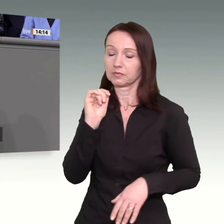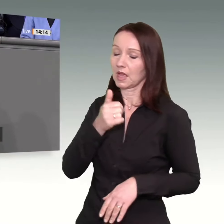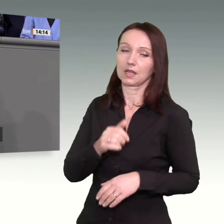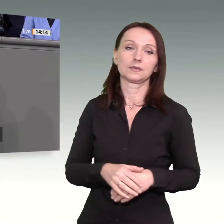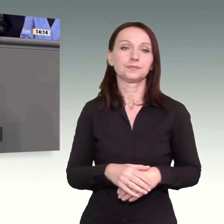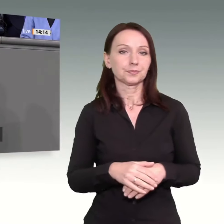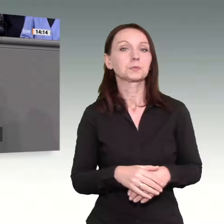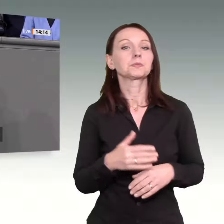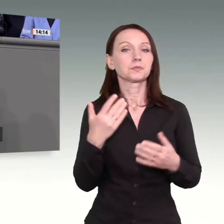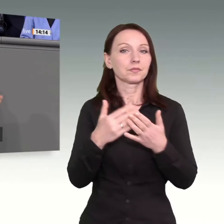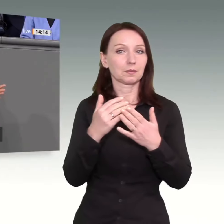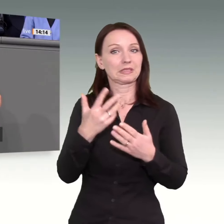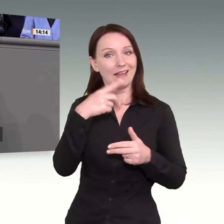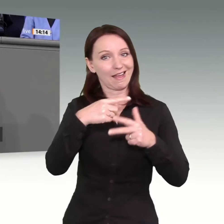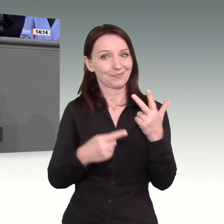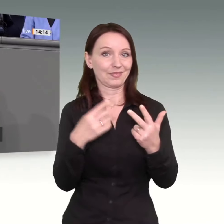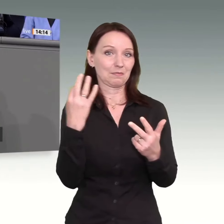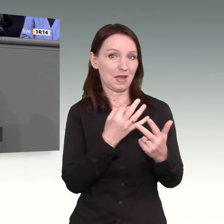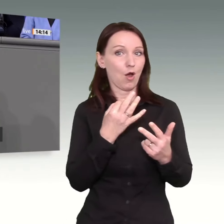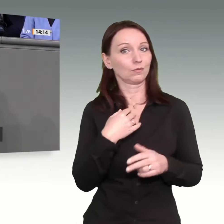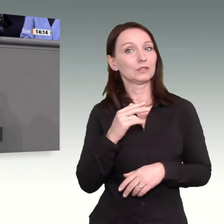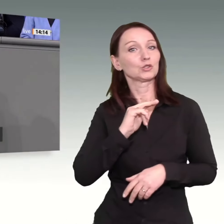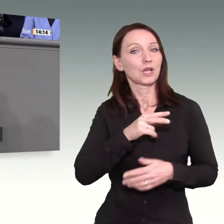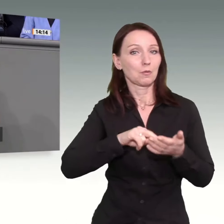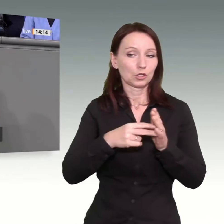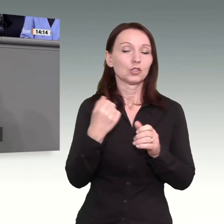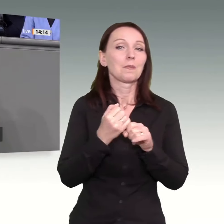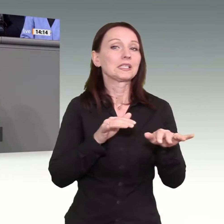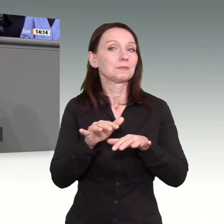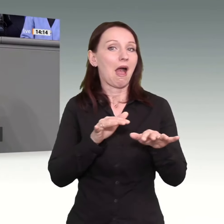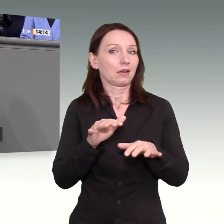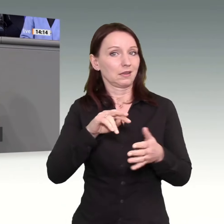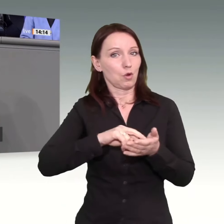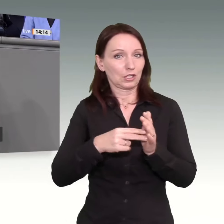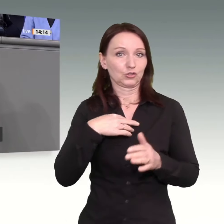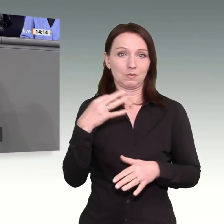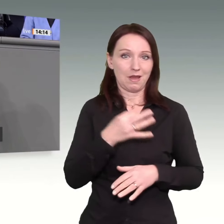in Hand gehen. Bestes Beispiel ist das Klimageld. Wir Grünen wollen, dass das noch diese Legislaturperiode kommt.